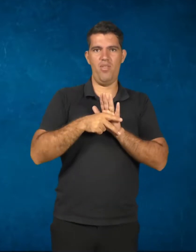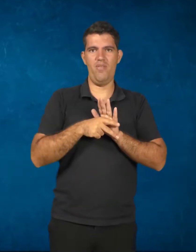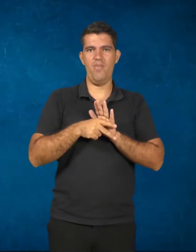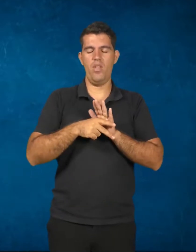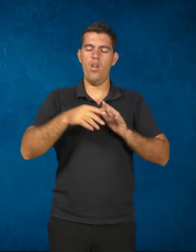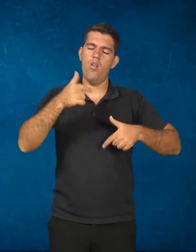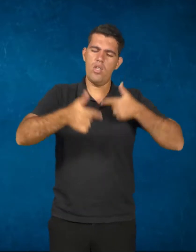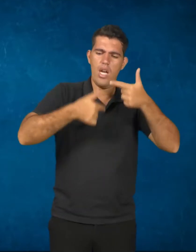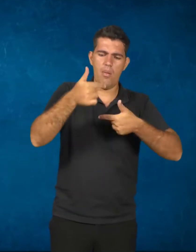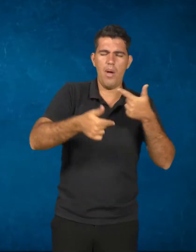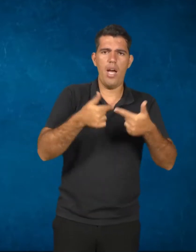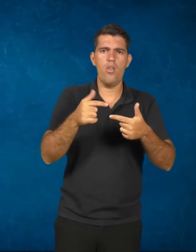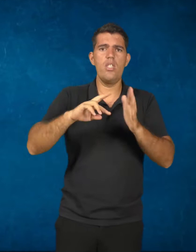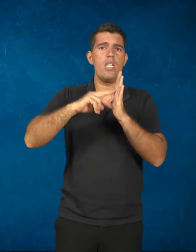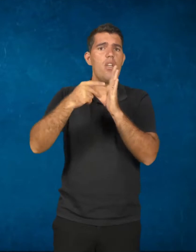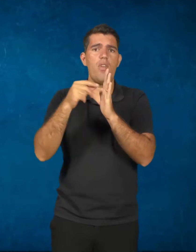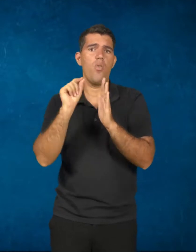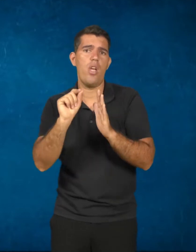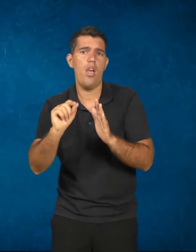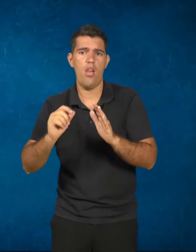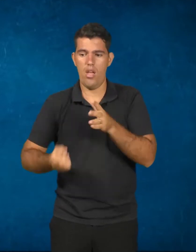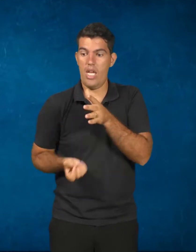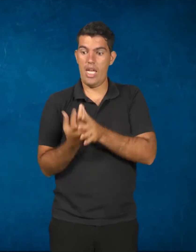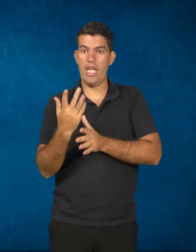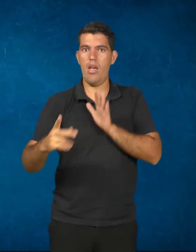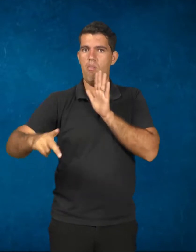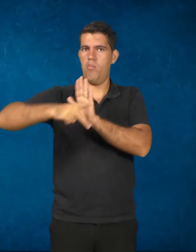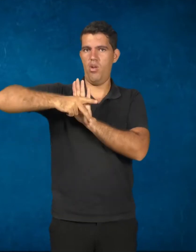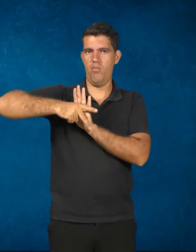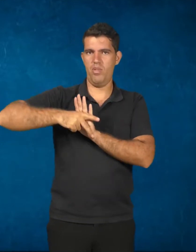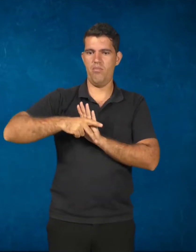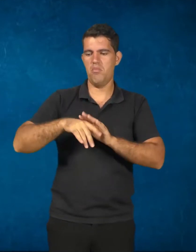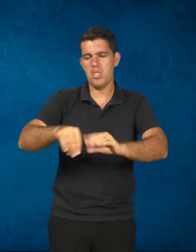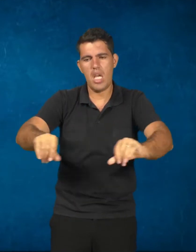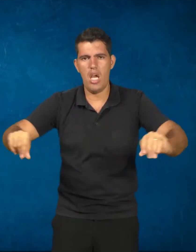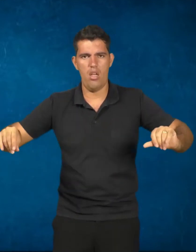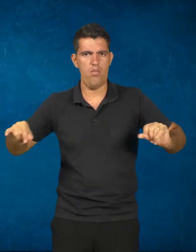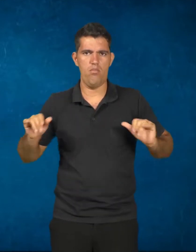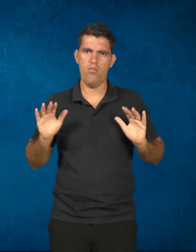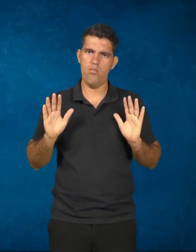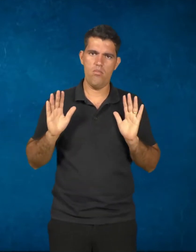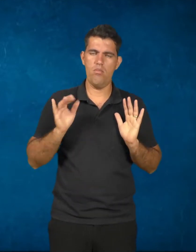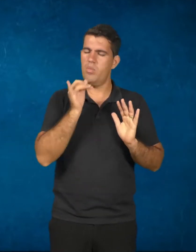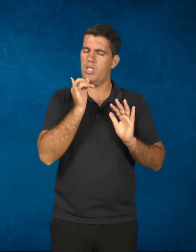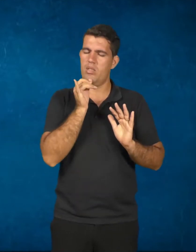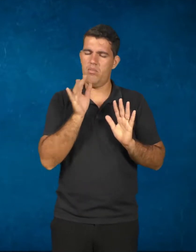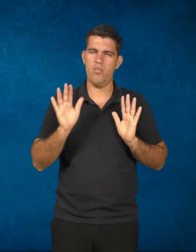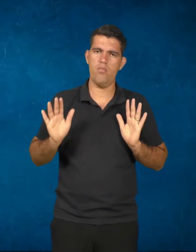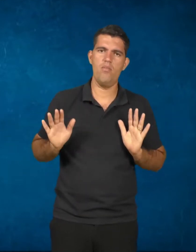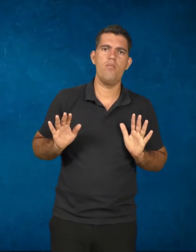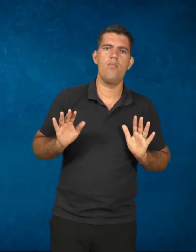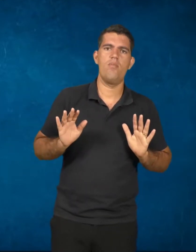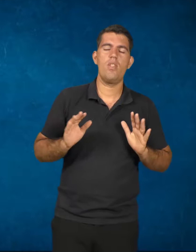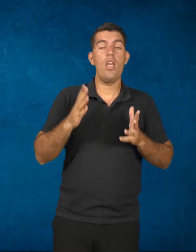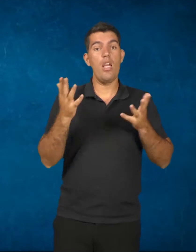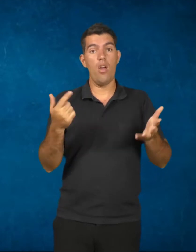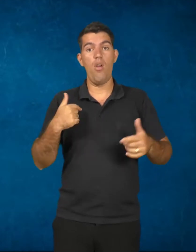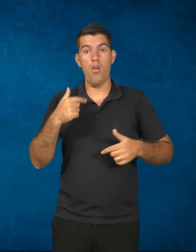trabalhava e garantia sua posse, por exemplo, da terra. Então, pelo trabalho,